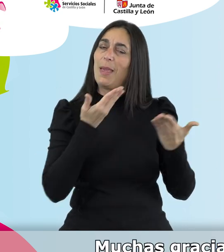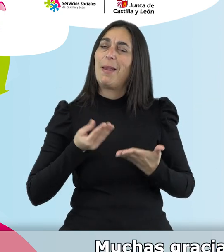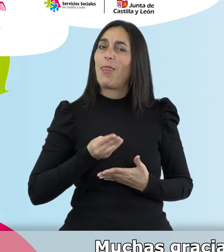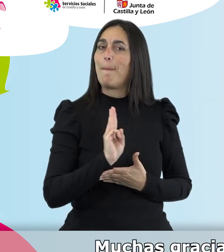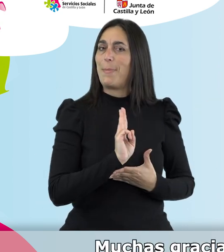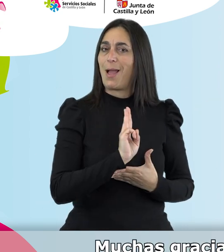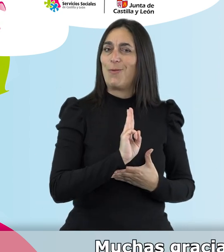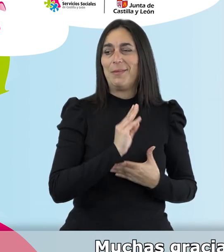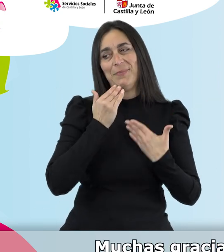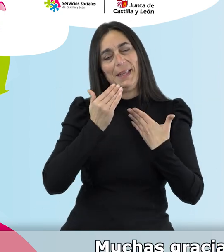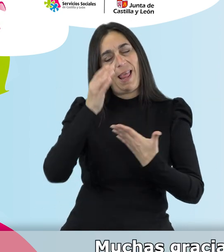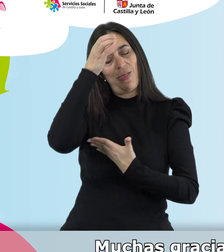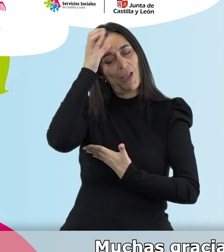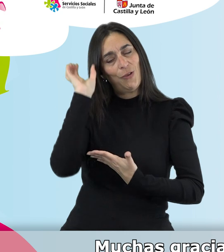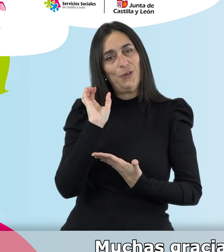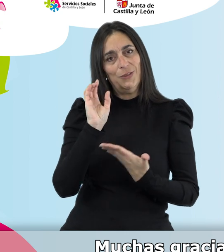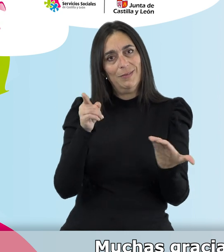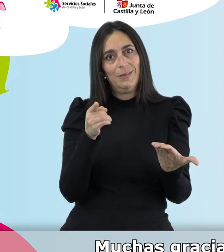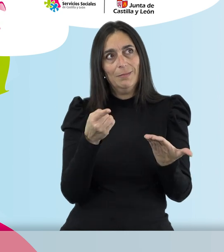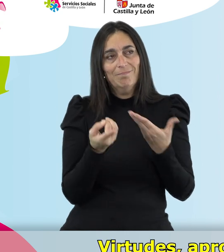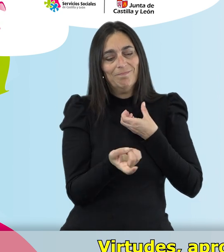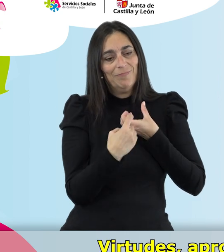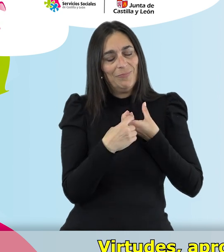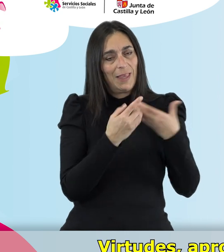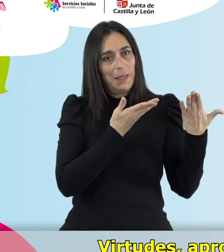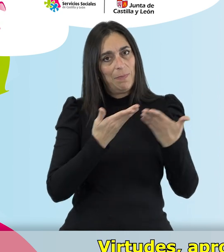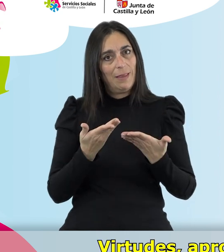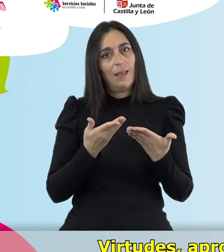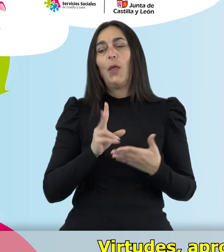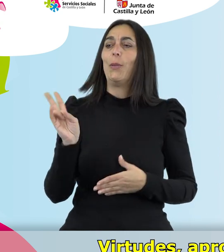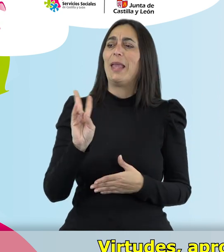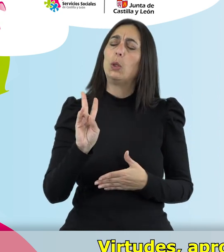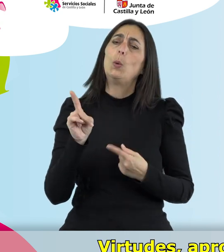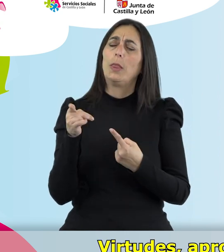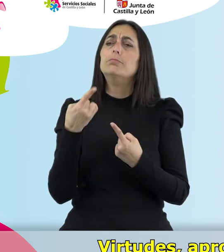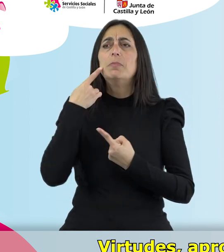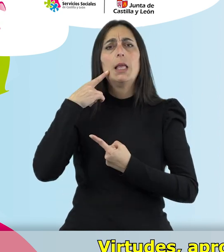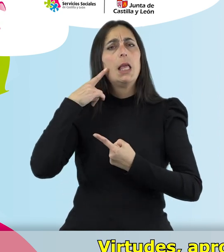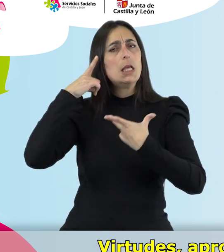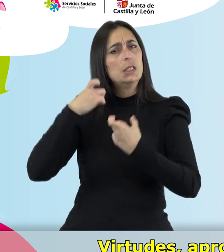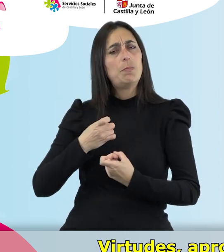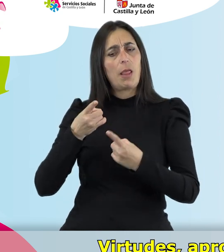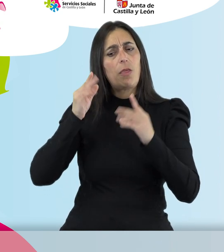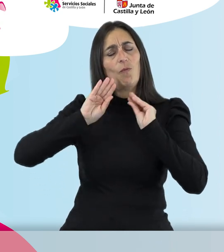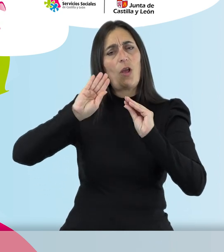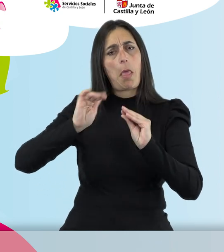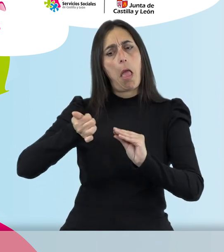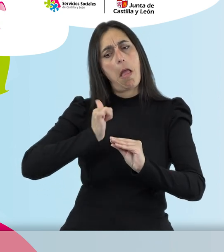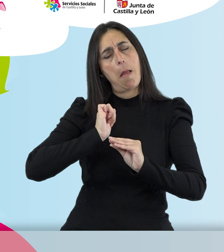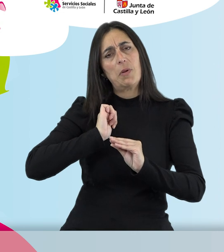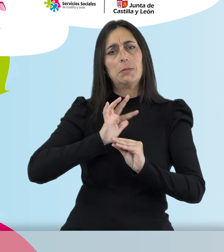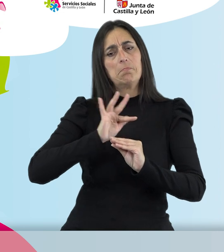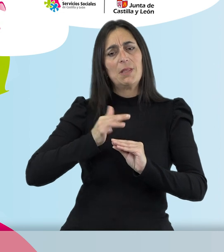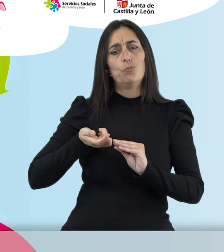Pauli! Muchas gracias, Concha, por haber contado conmigo. Bueno, Virtudes, aprovechando tu experiencia como formadora y como